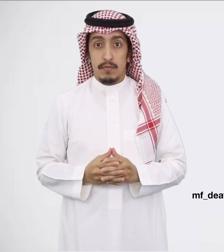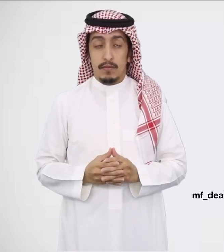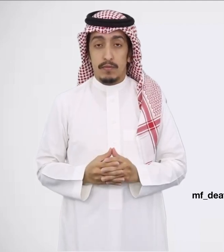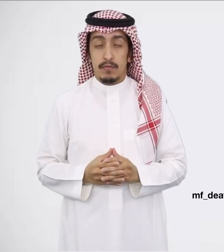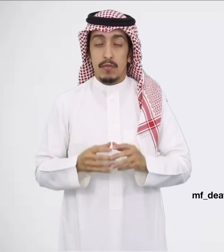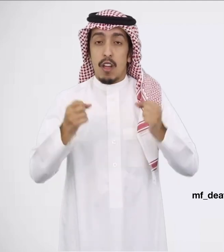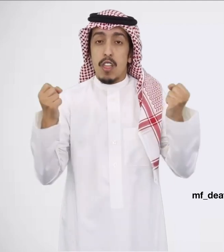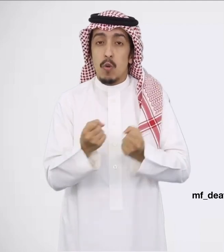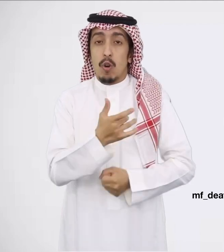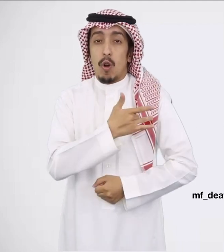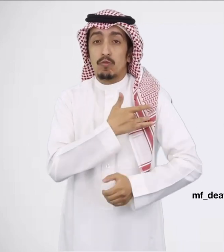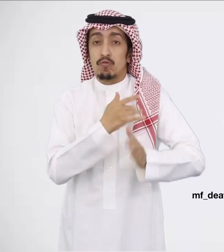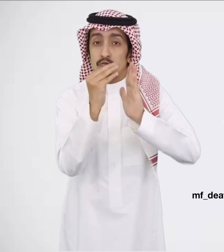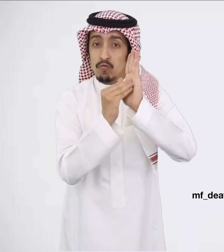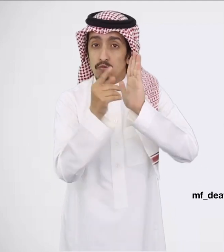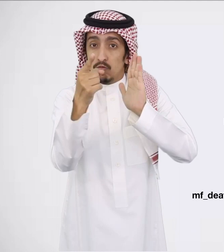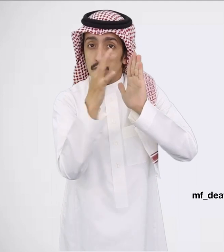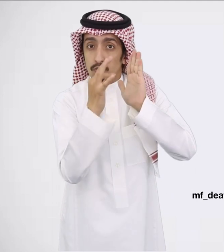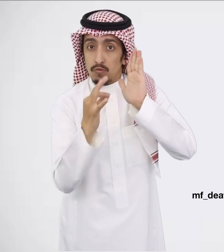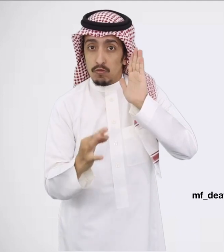الدورات المرغوب التسجيل بها